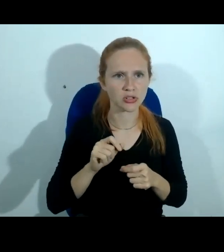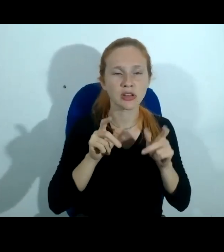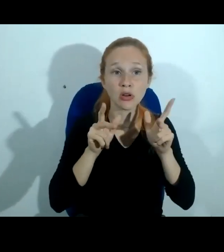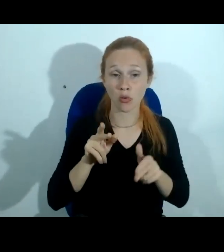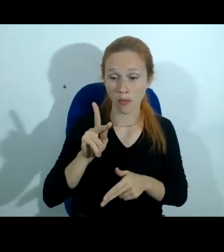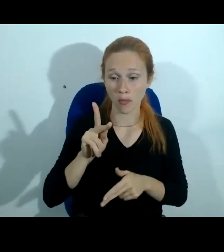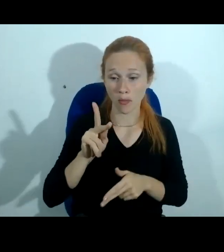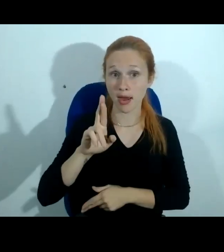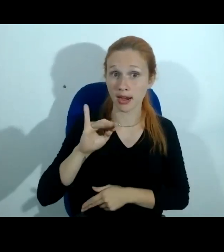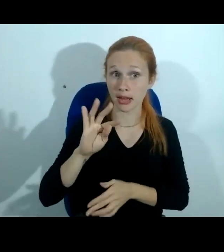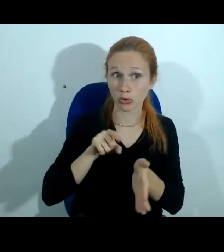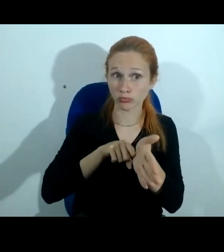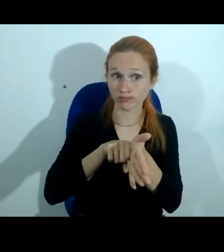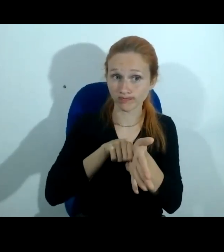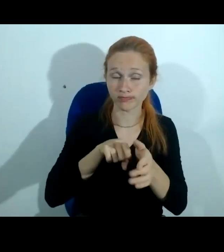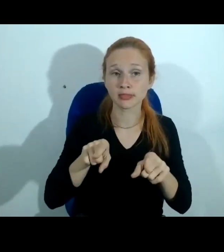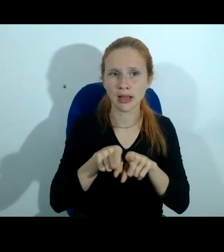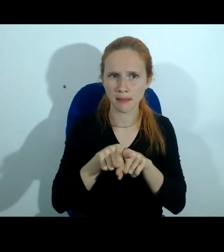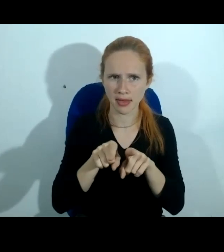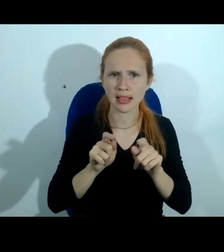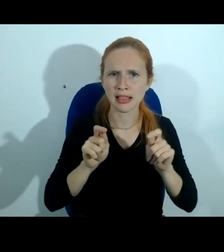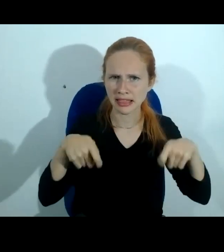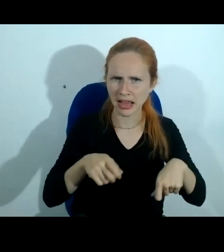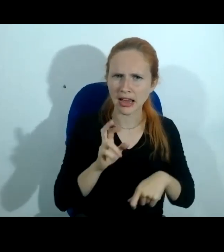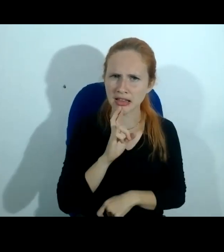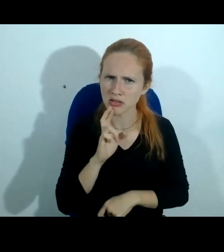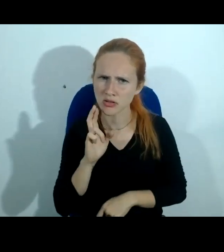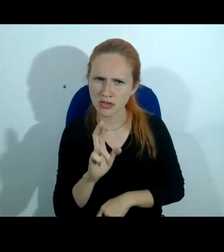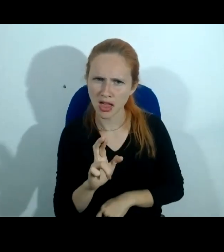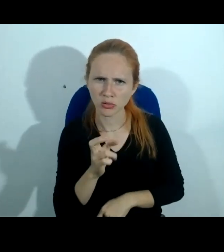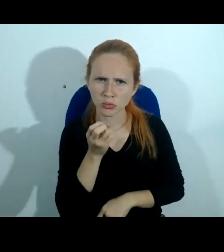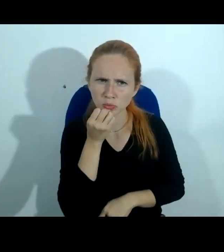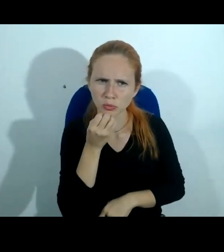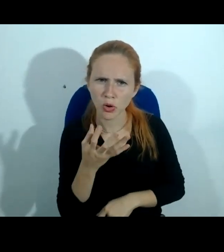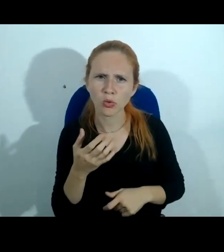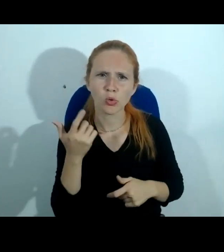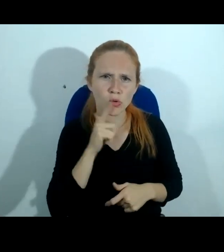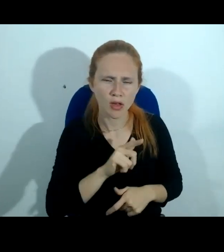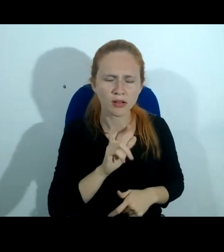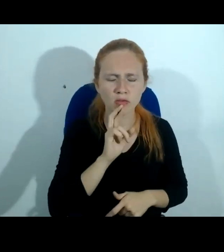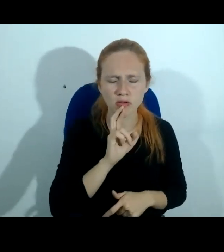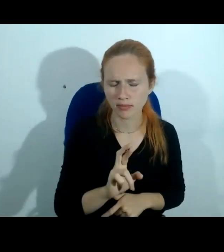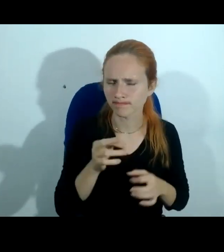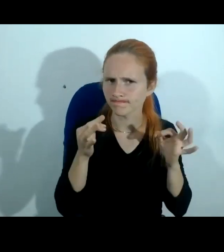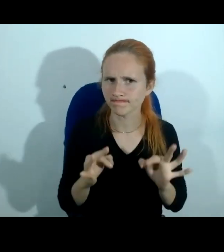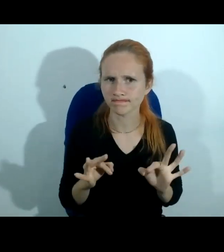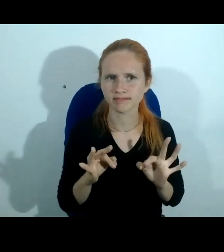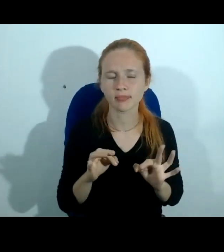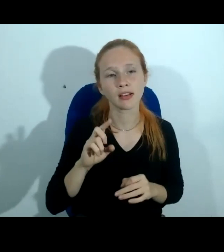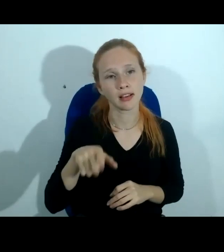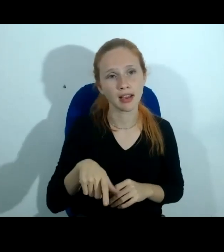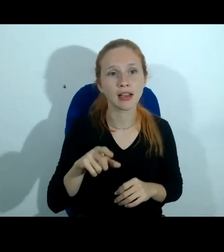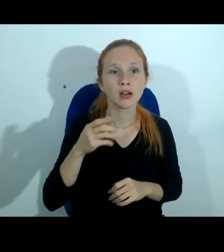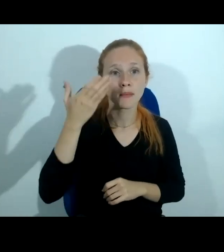fez daria realmente o resultado produzido isso tudo é uma reprodutibilidade em tese de uma prova